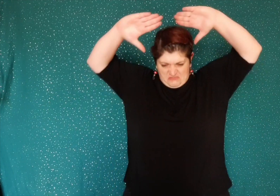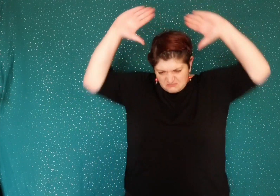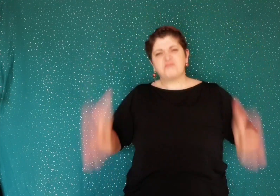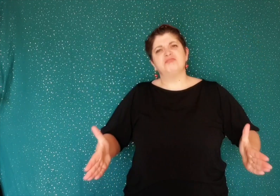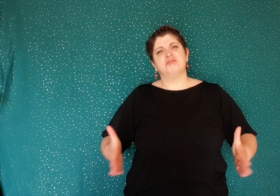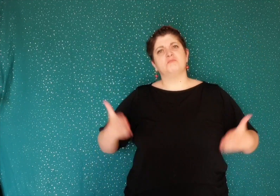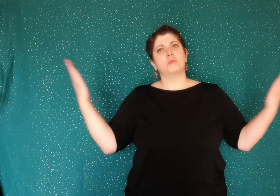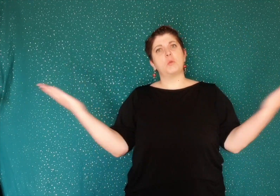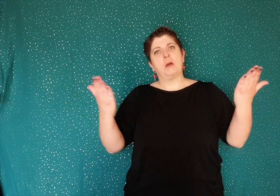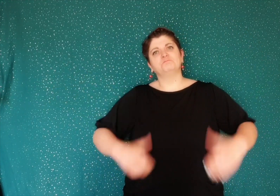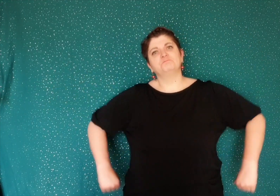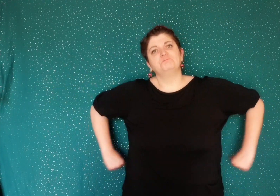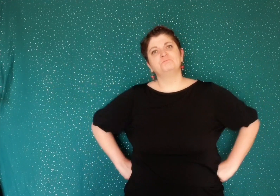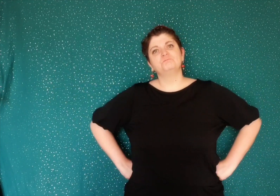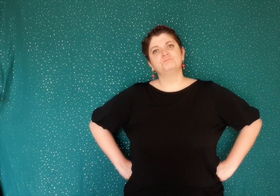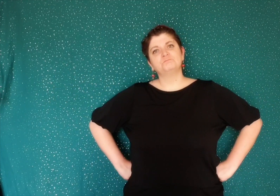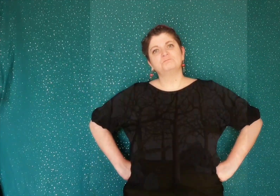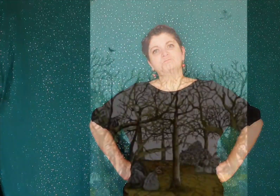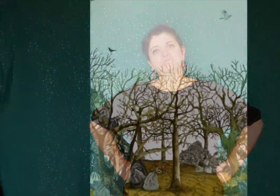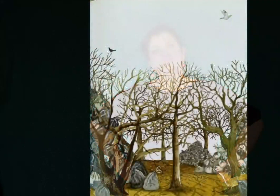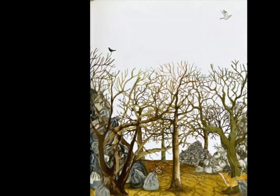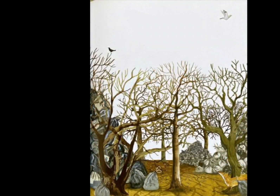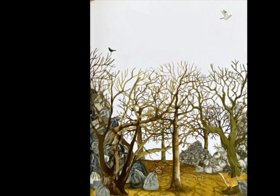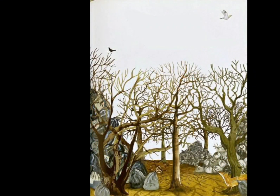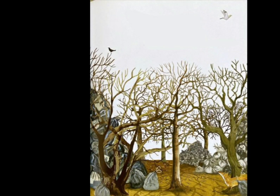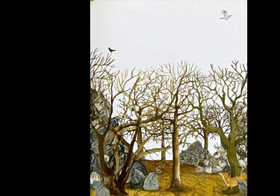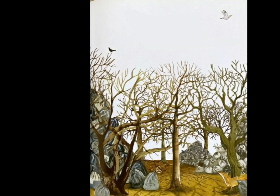prend une décision radicale